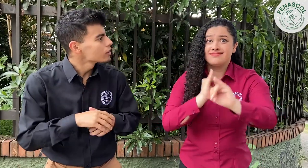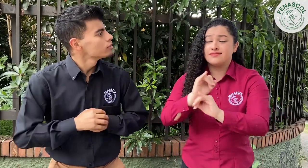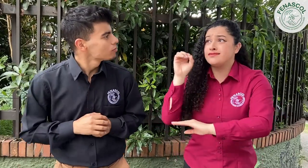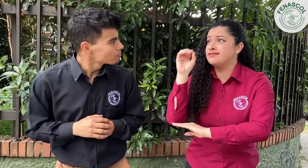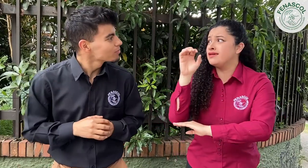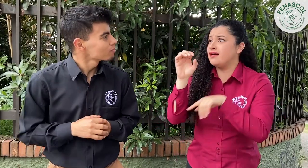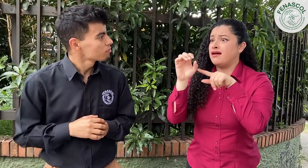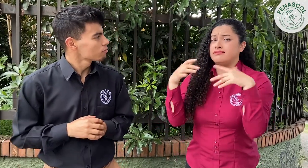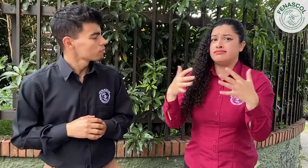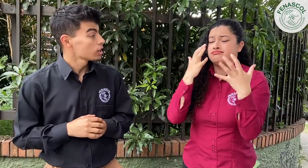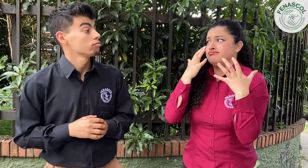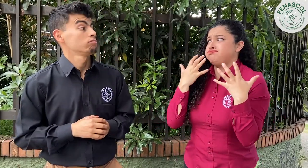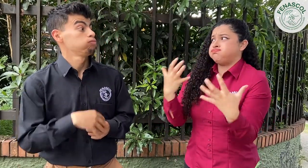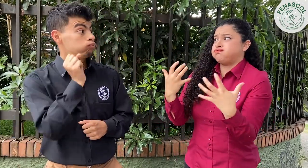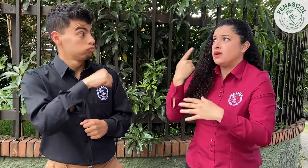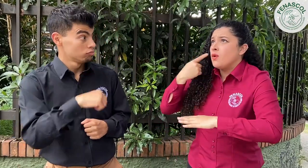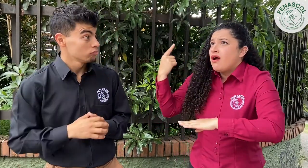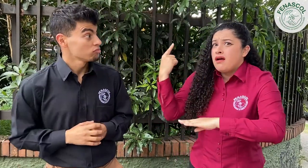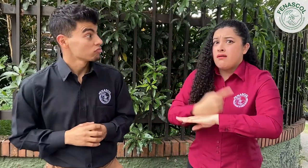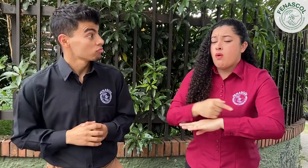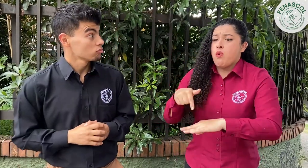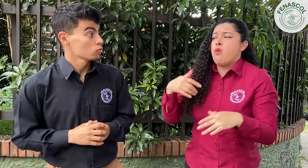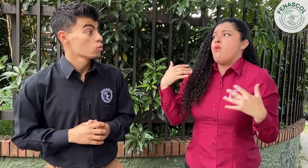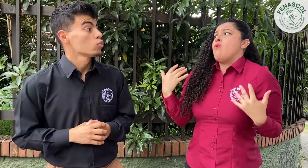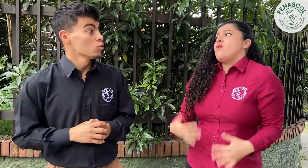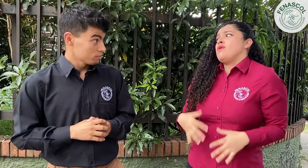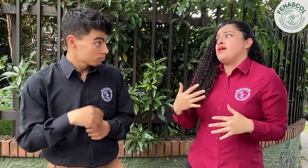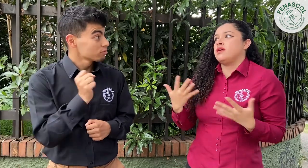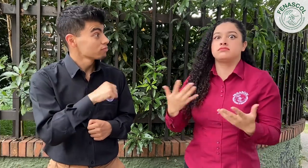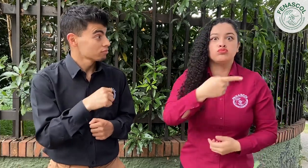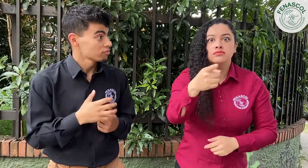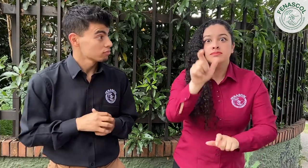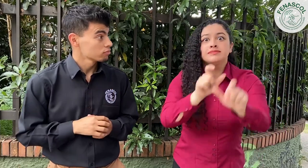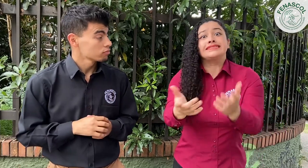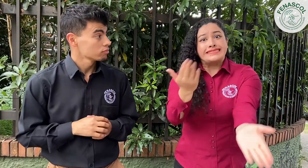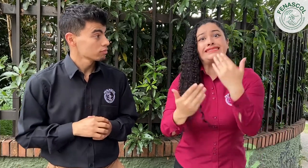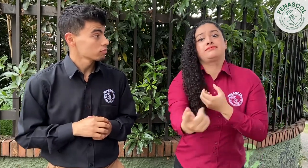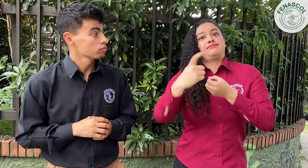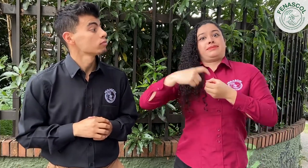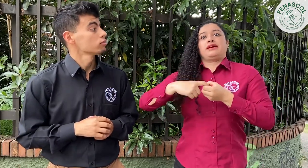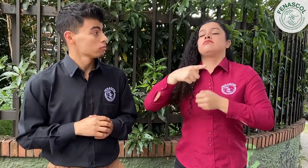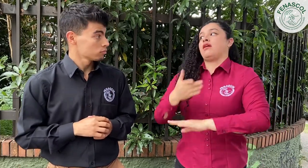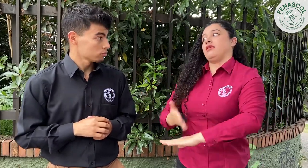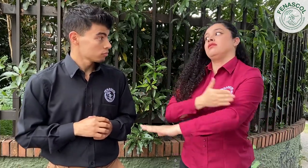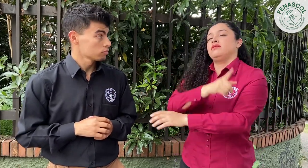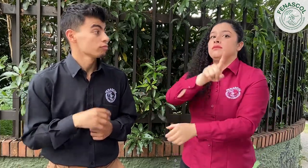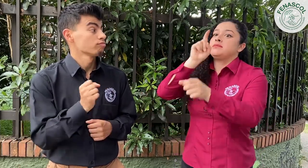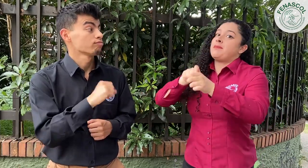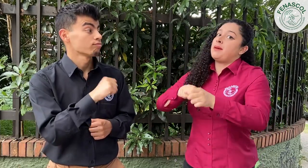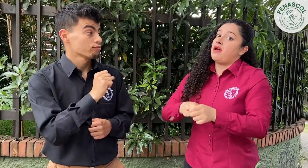internacional será un evento destacado, una jornada significativa. Ajá. Y ustedes, vengan, inscríbanse, porque para asistir antes deben